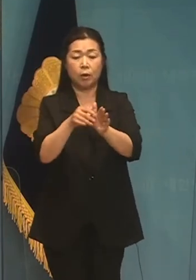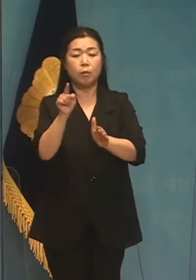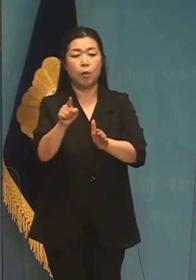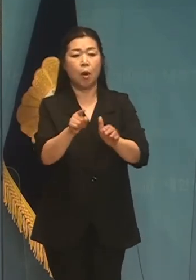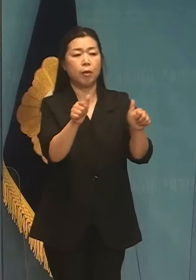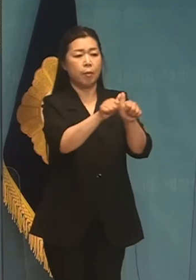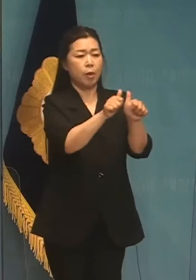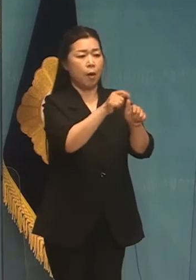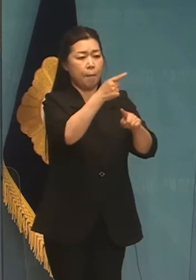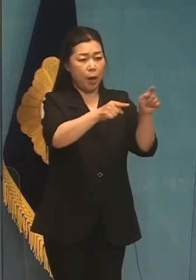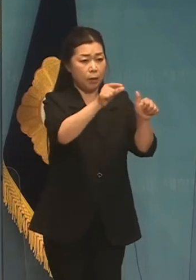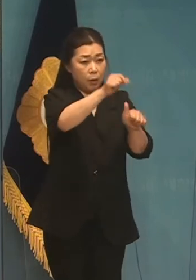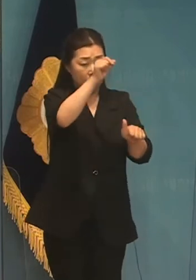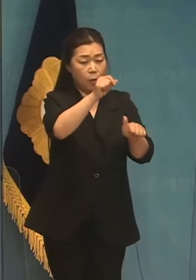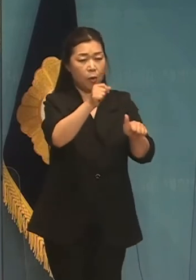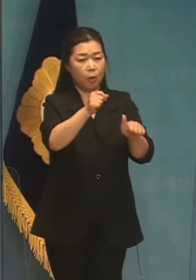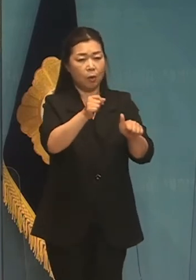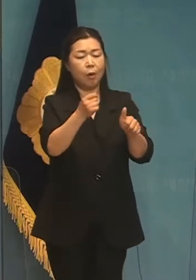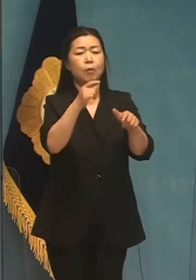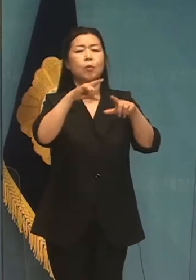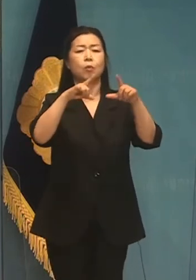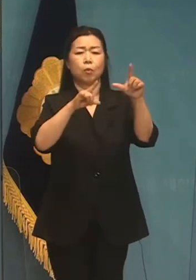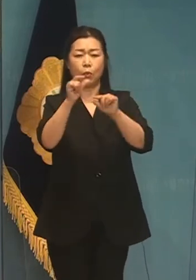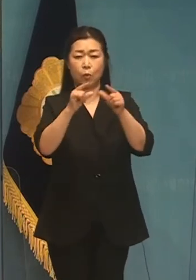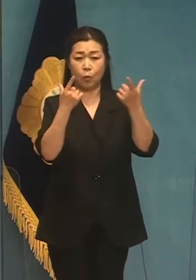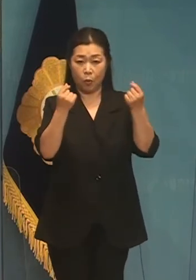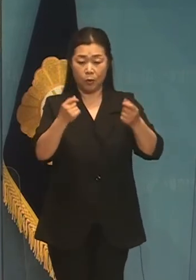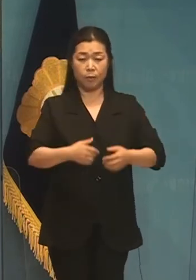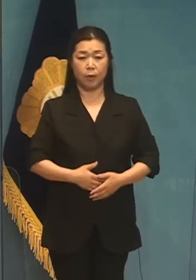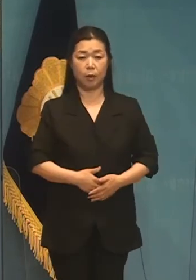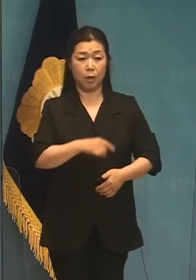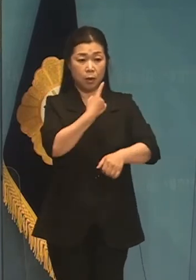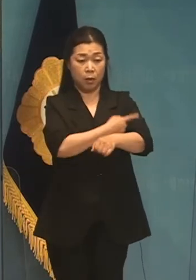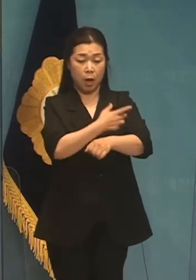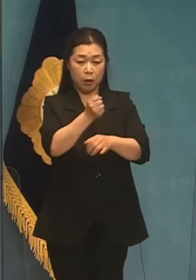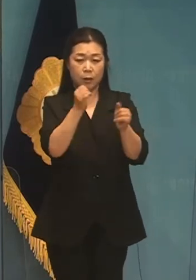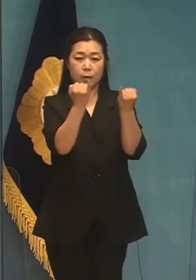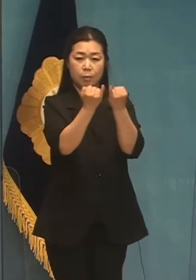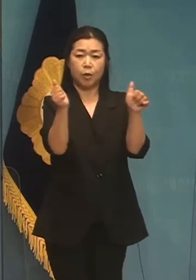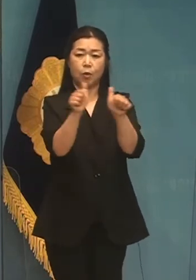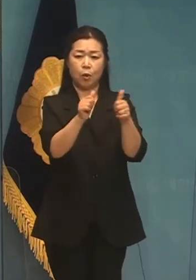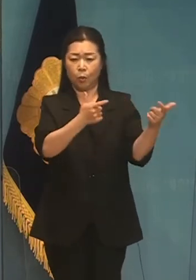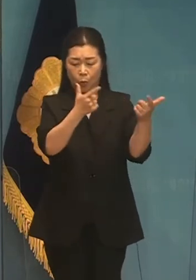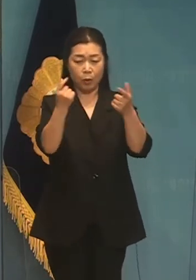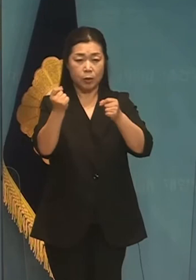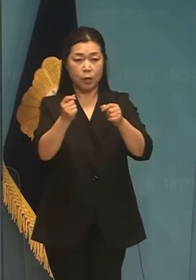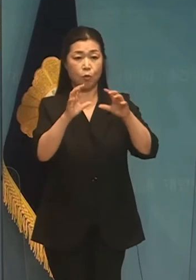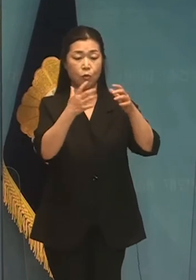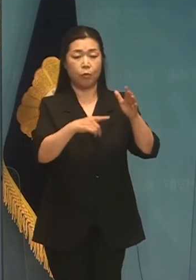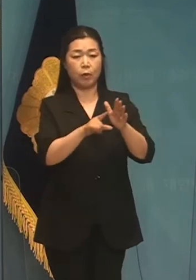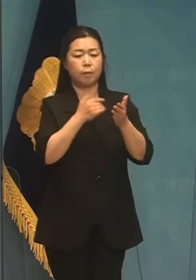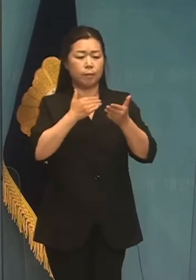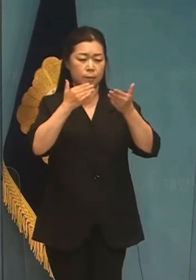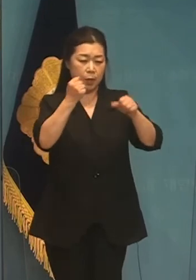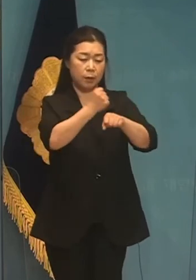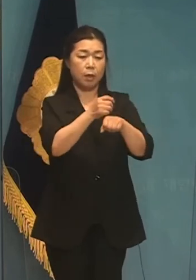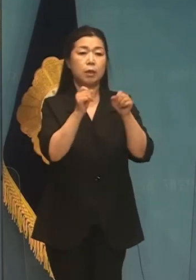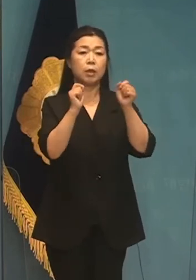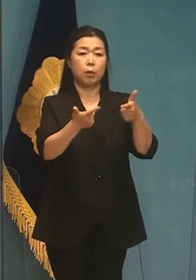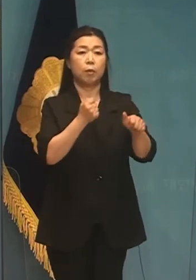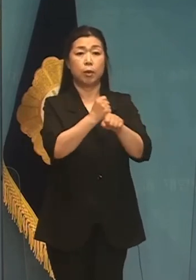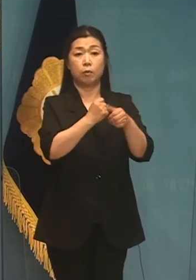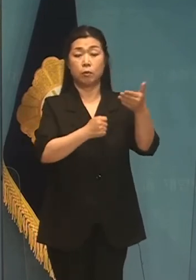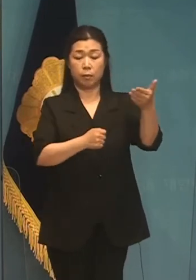남성을 전반으로 채웠다는 이야기이기 때문입니다. 능력 있는 남성과 여성 모두에게 국가를 위해 헌신할 수 있는 기회를